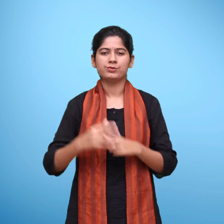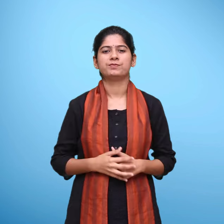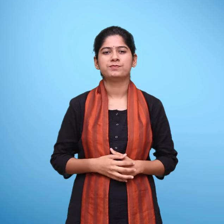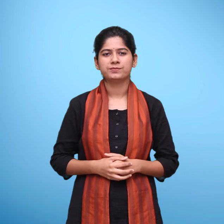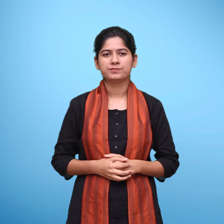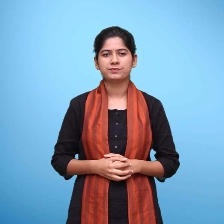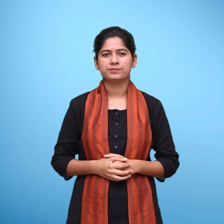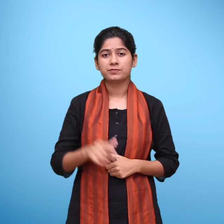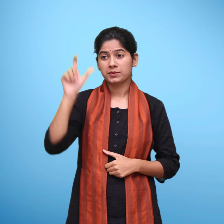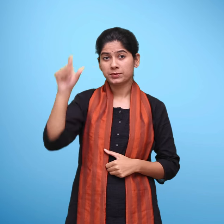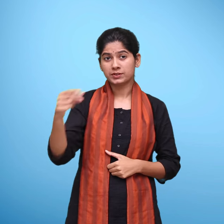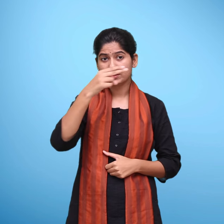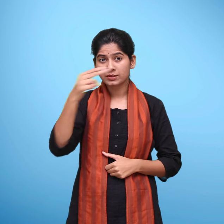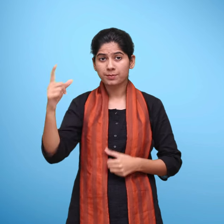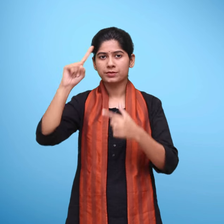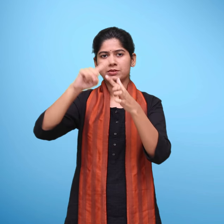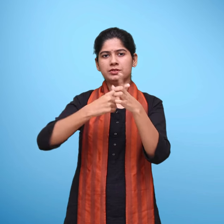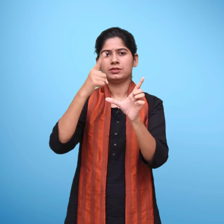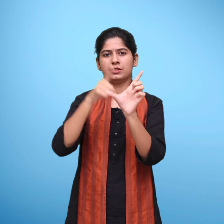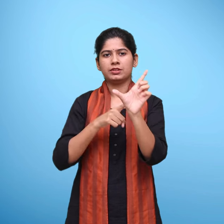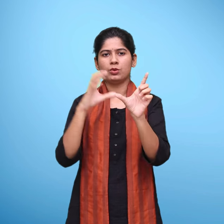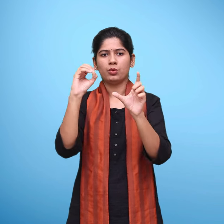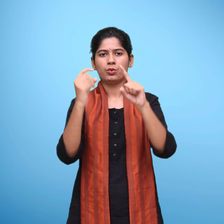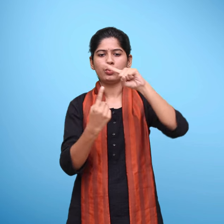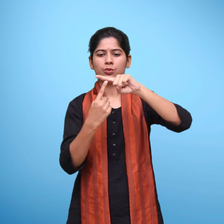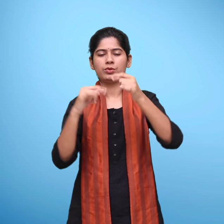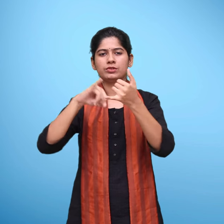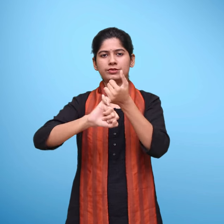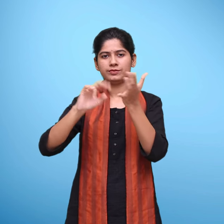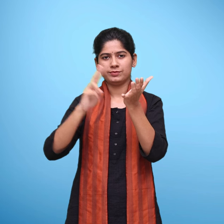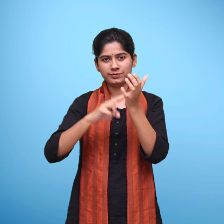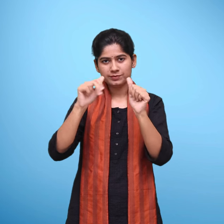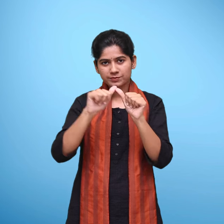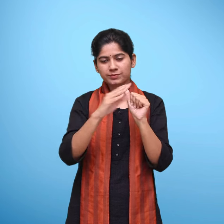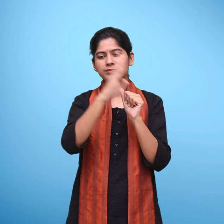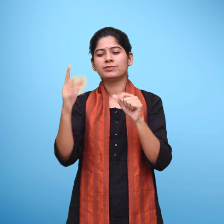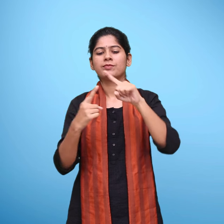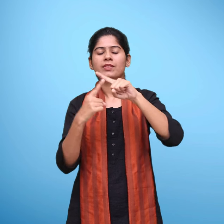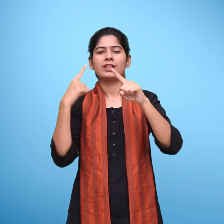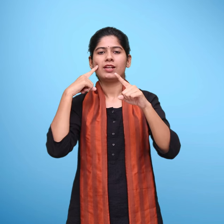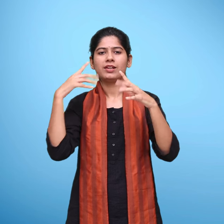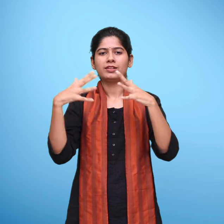जोचना तिवारी अध्यक्ष इवं आचार